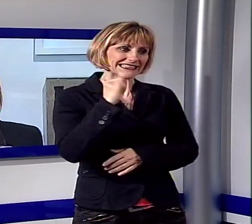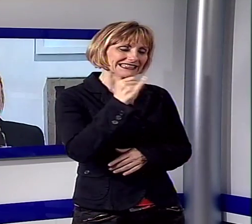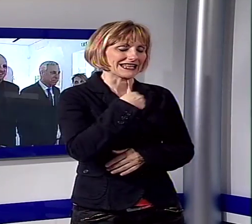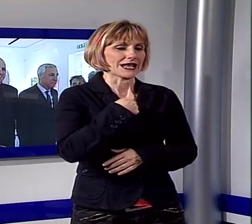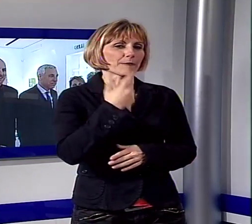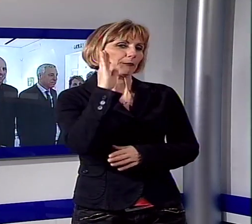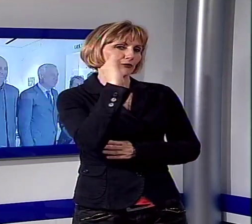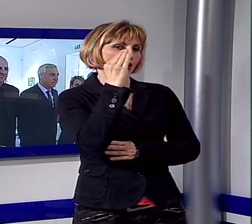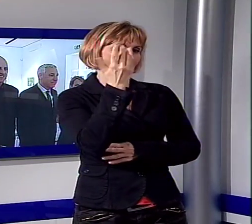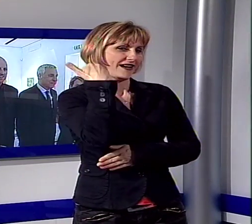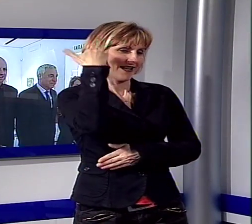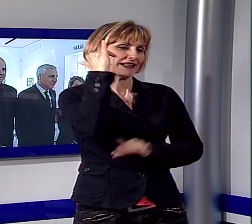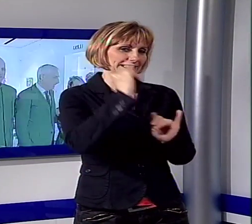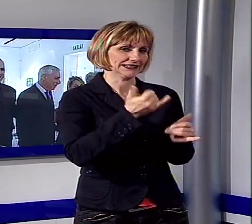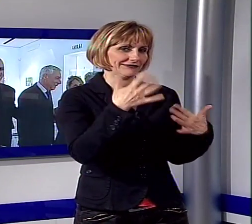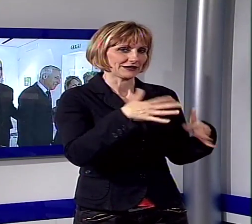ragazza.